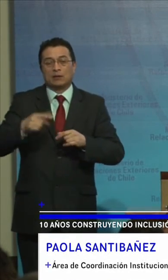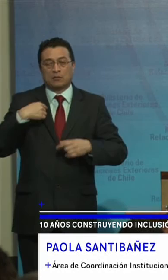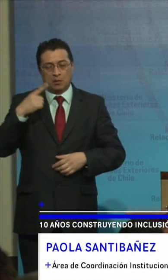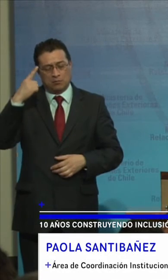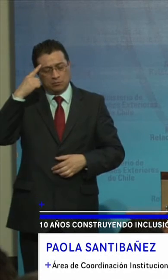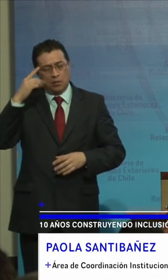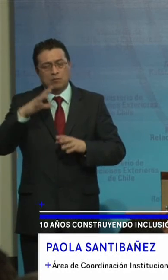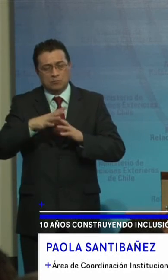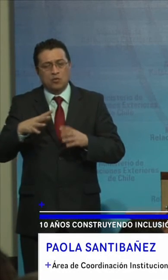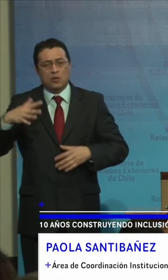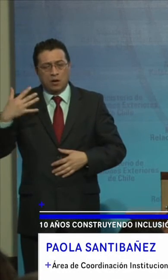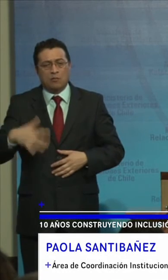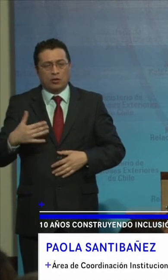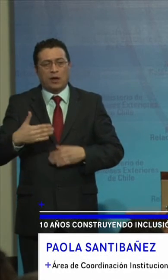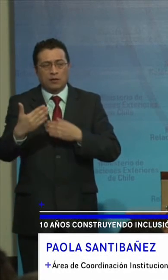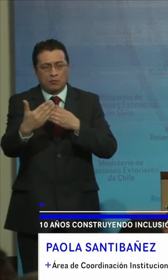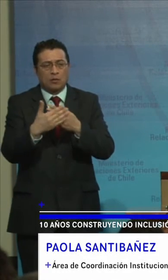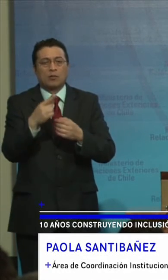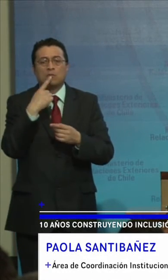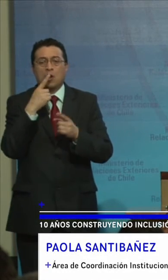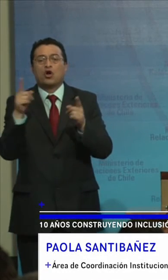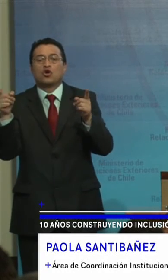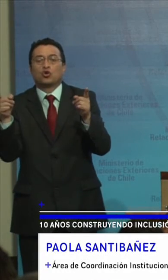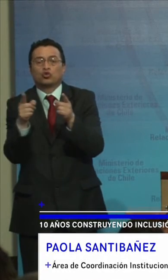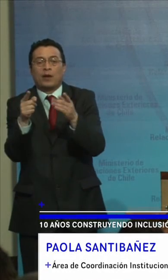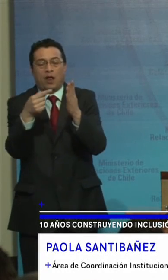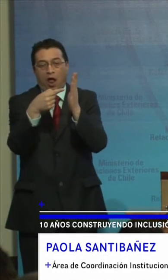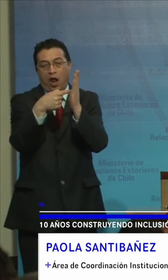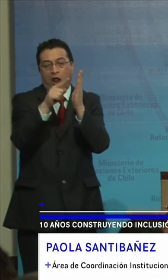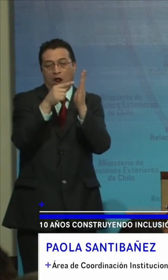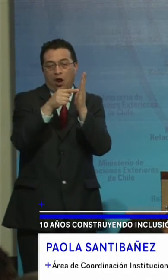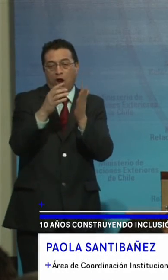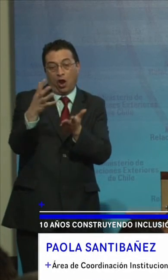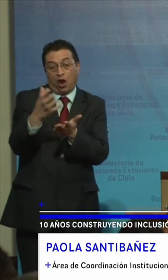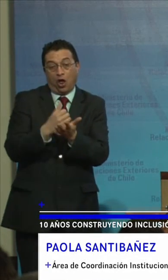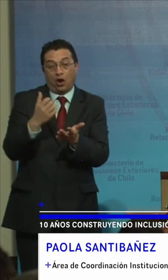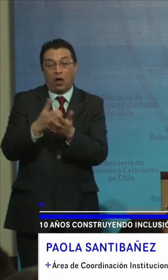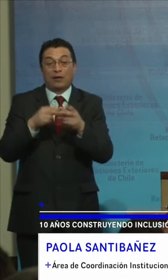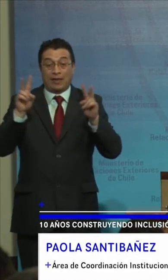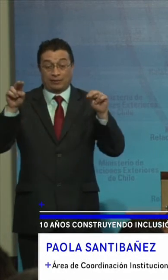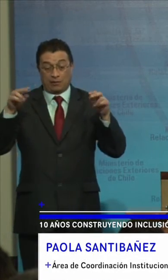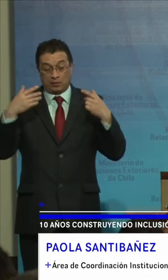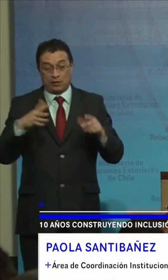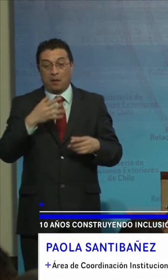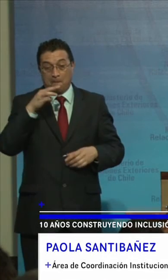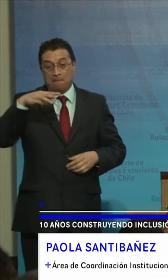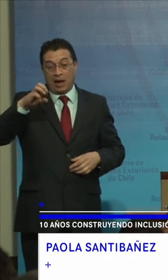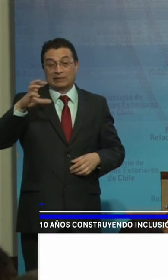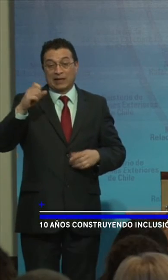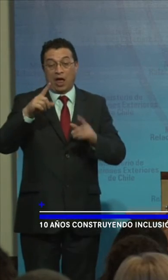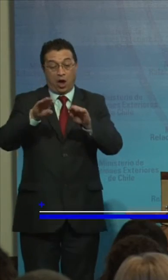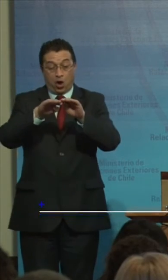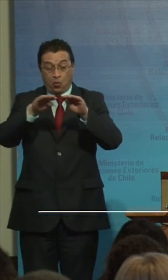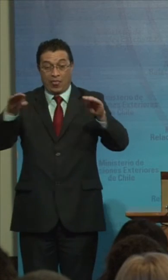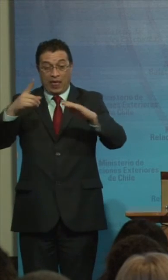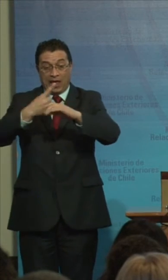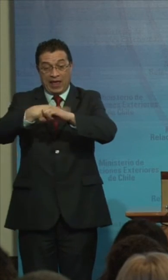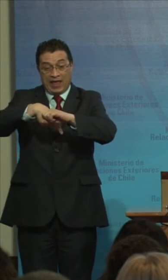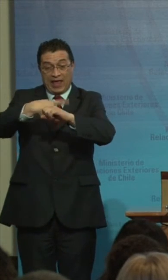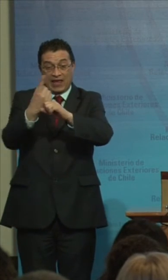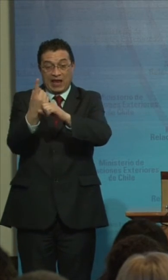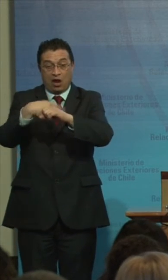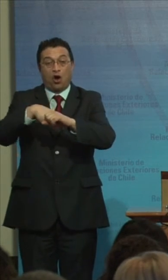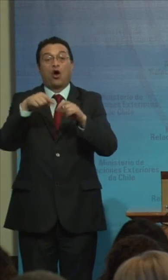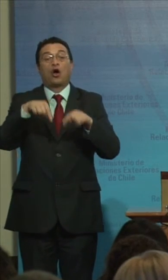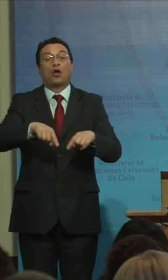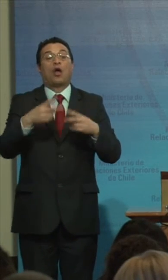importante Hacer un breve resumen De los logros Yo creo que Partiendo por temas Como lo que plantea Marcela La igualdad de género Estos han sido Por